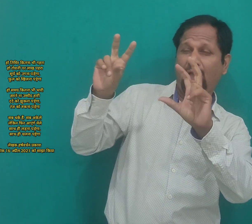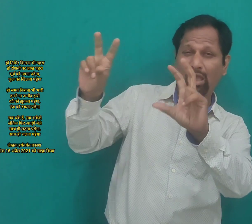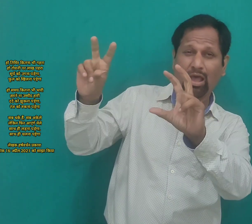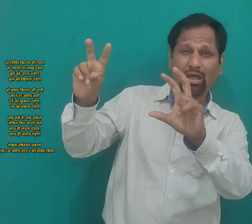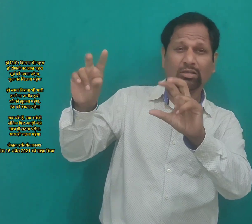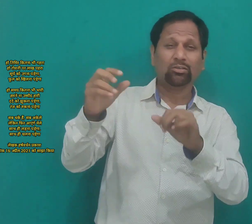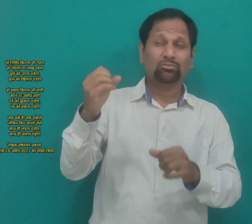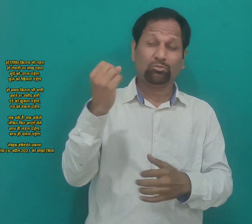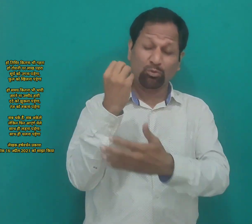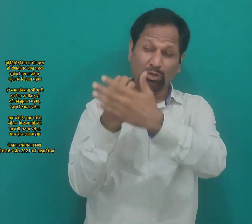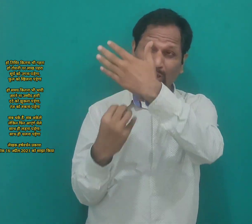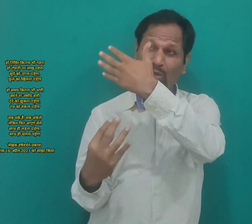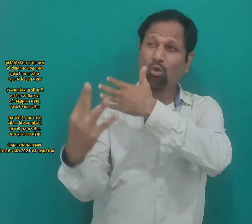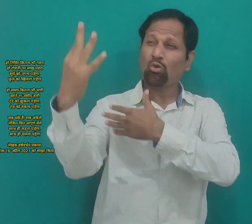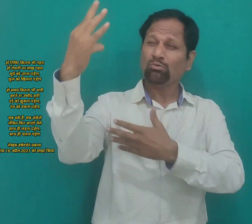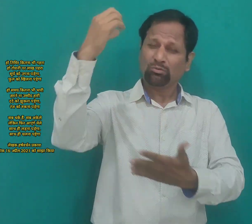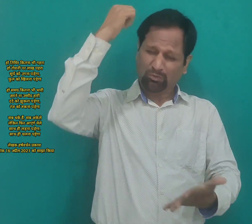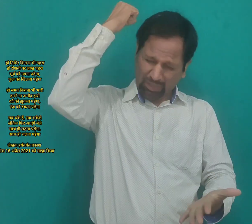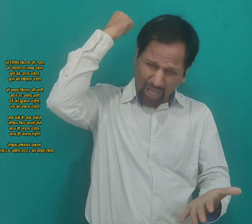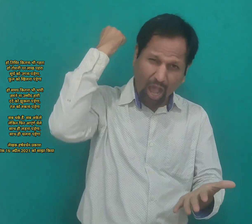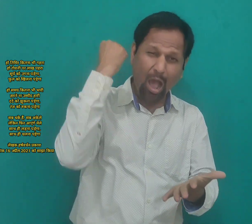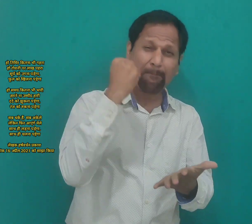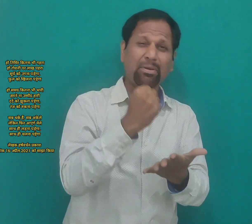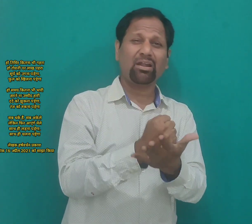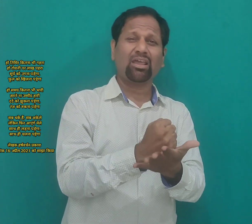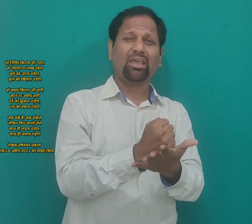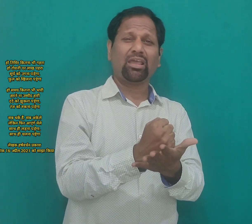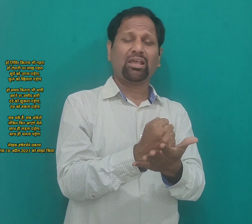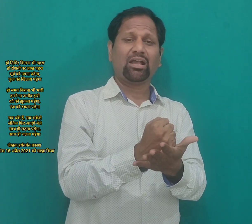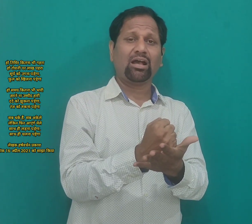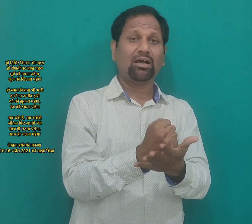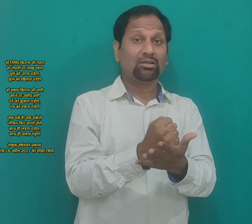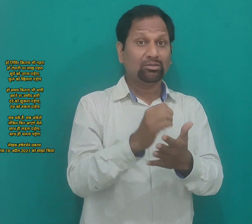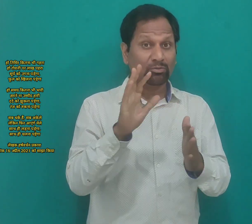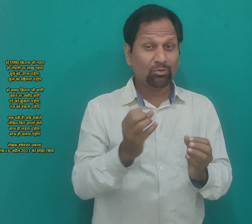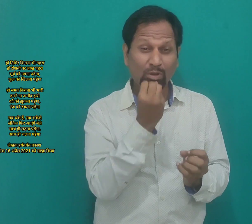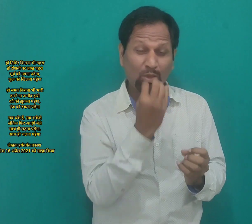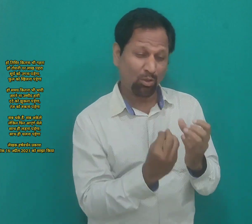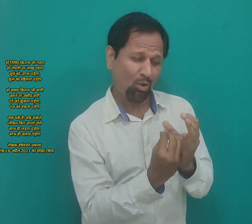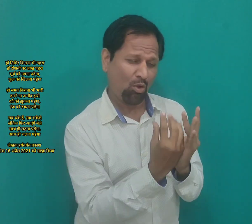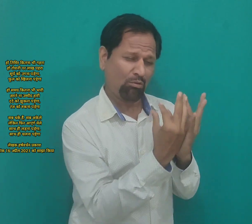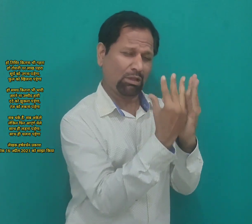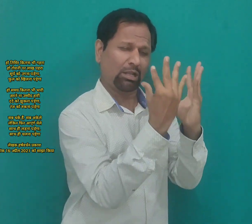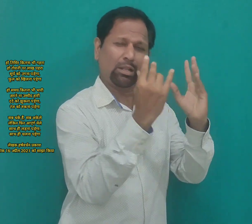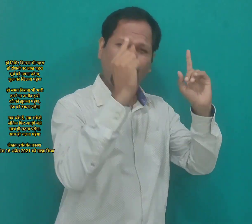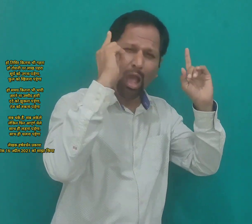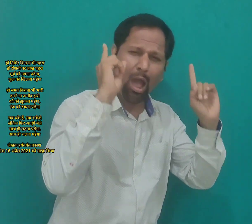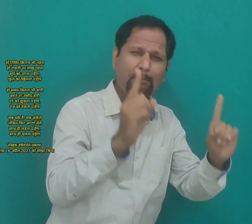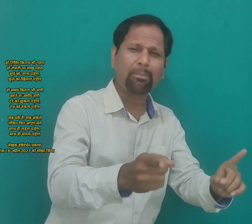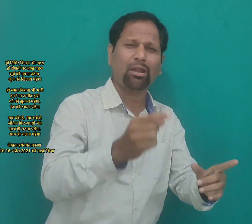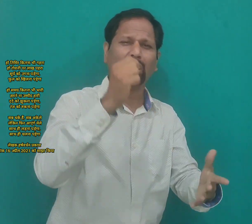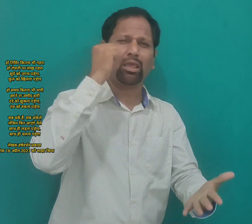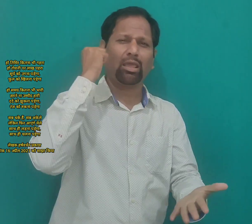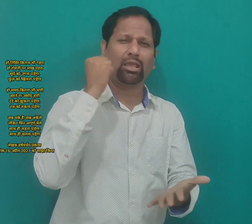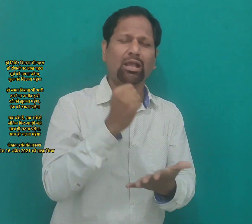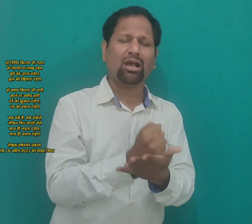सोर्य को उगरा पड़ेगा फूल को खिलना पड़ेगा